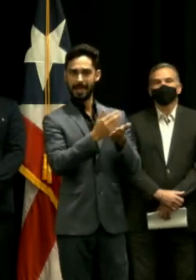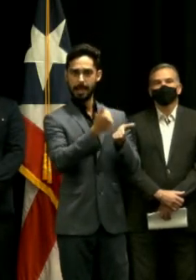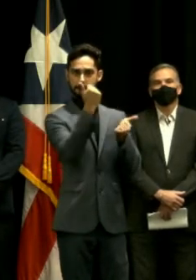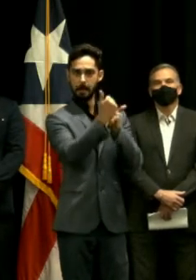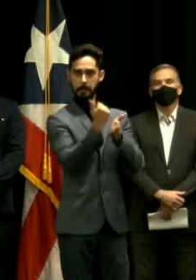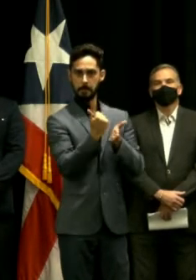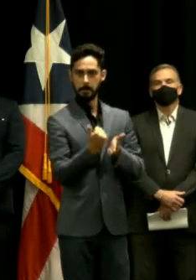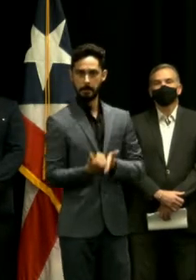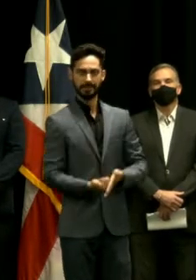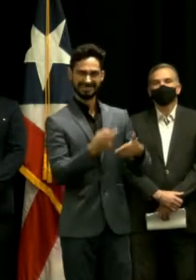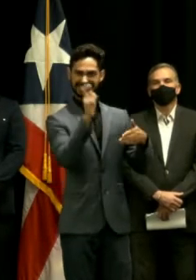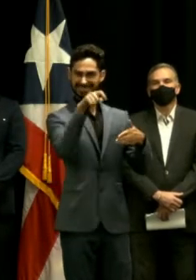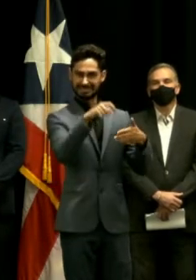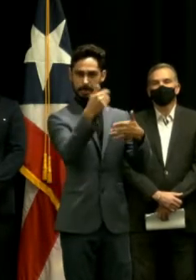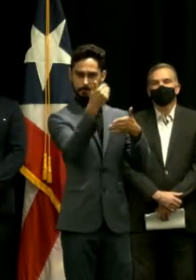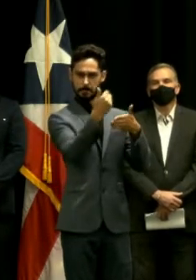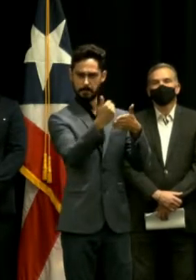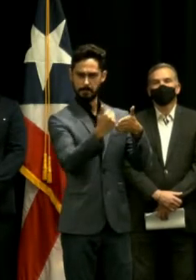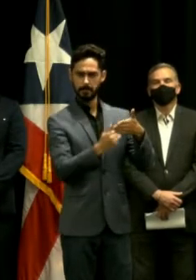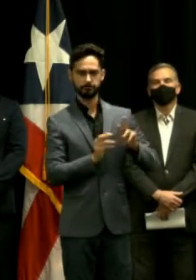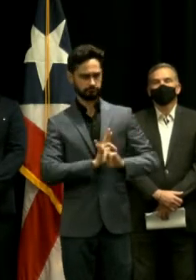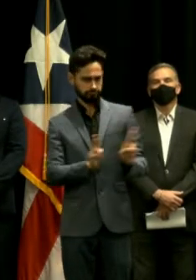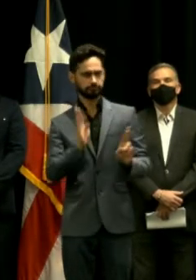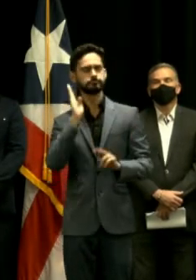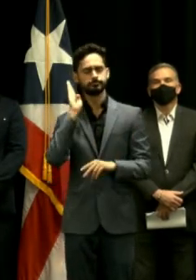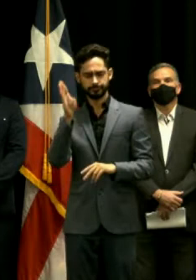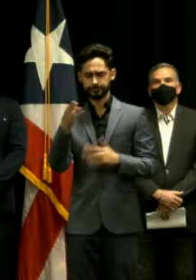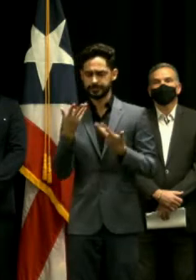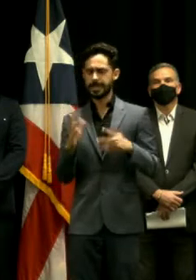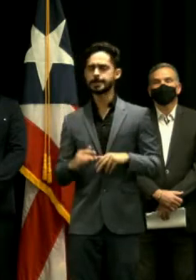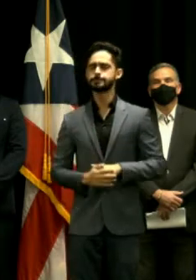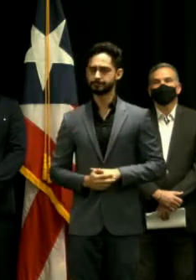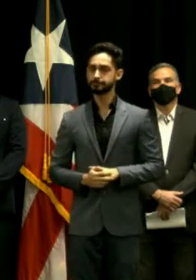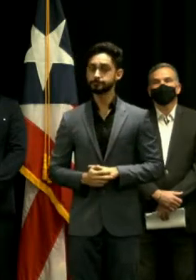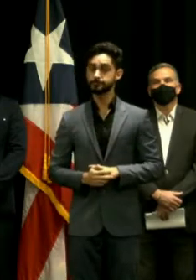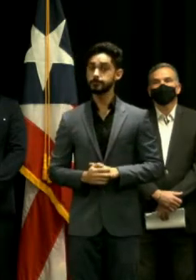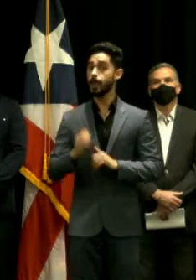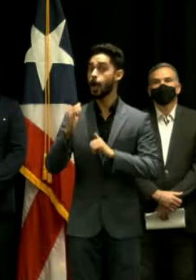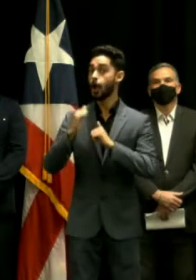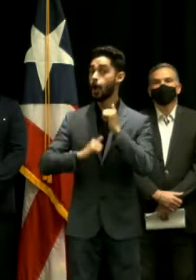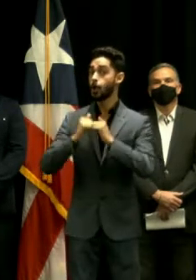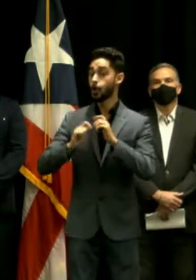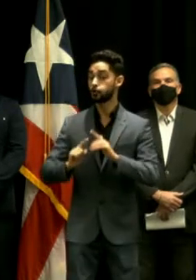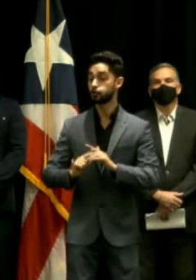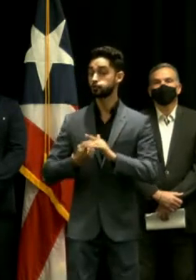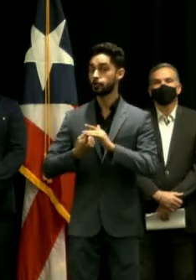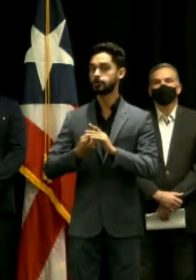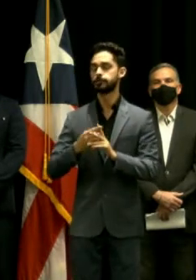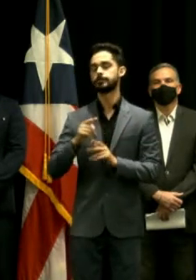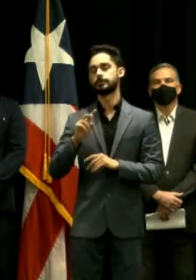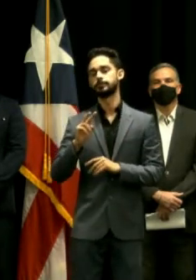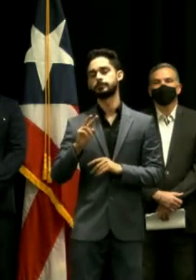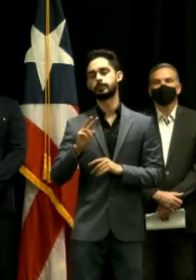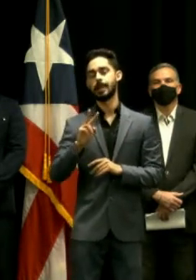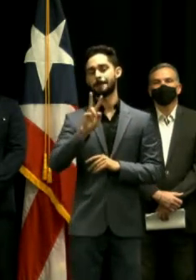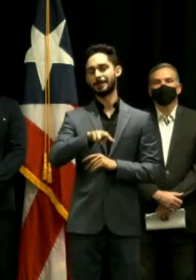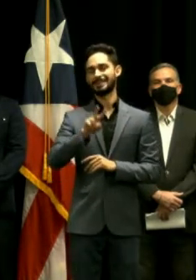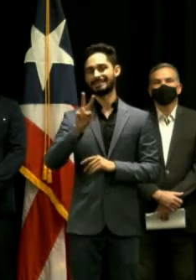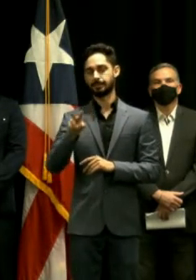construcción se lleve a cabo. La construcción comenzará en el segundo trimestre del 2022.